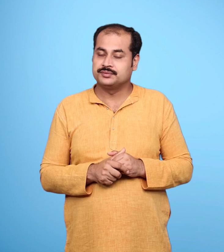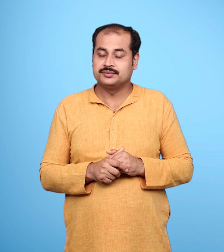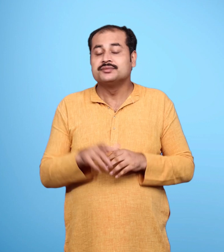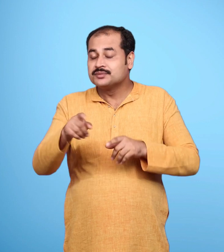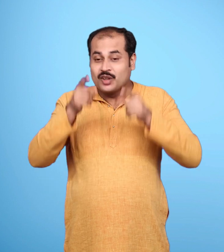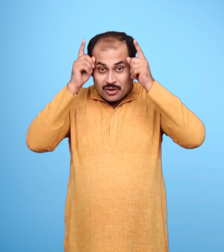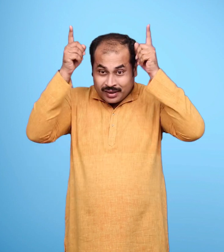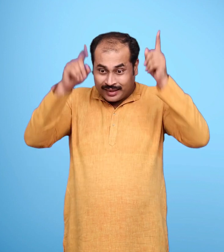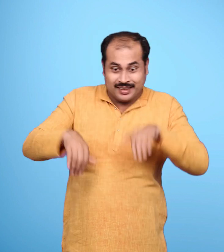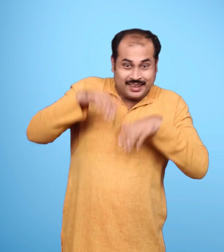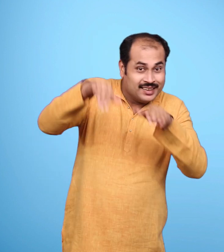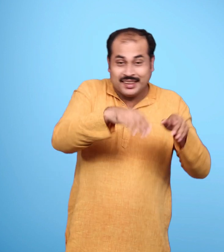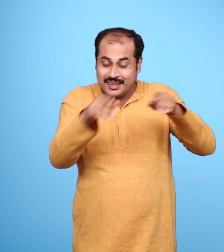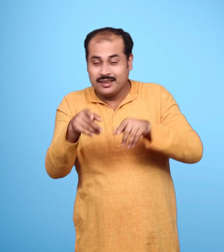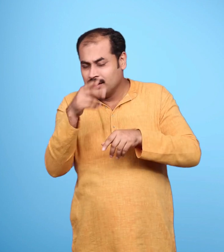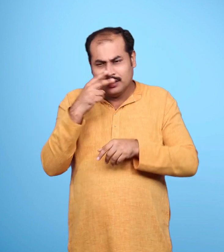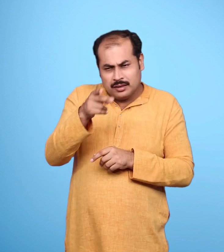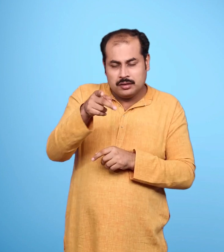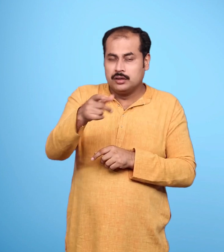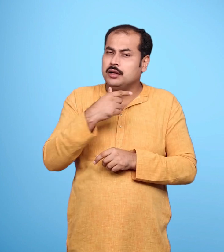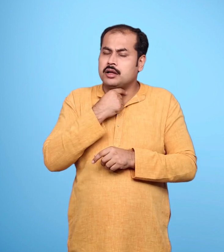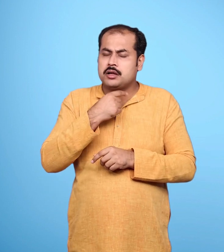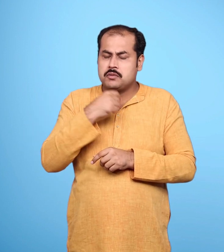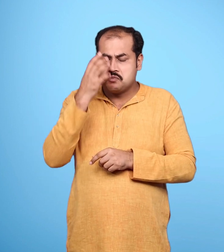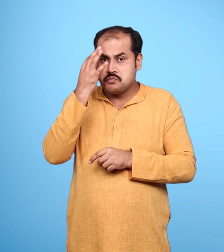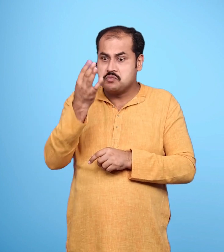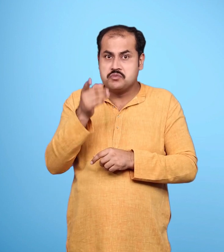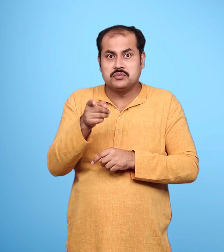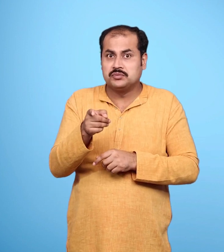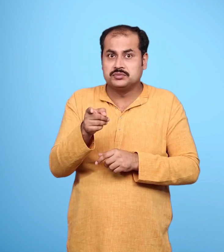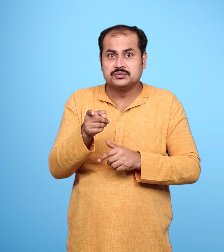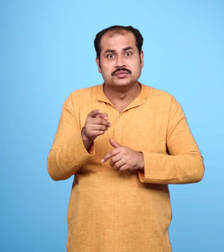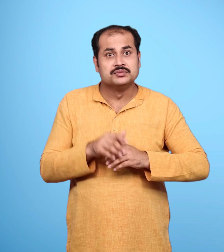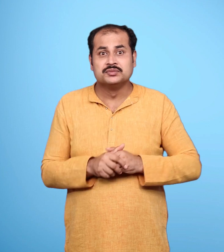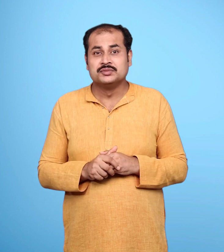हिरन चालाग था वह इतनी दूर कभी नहीं जाता था कि पहुँच से बाहर लगे